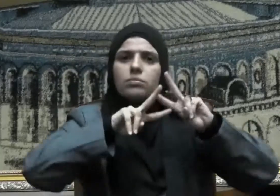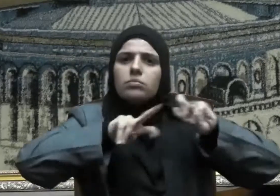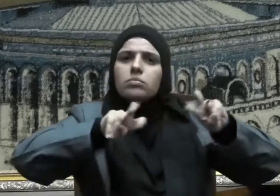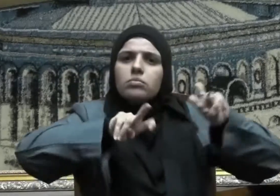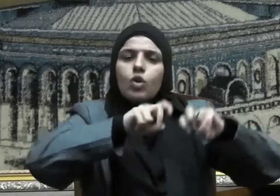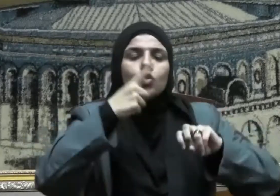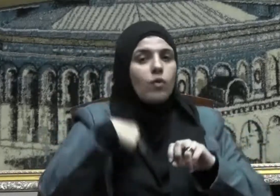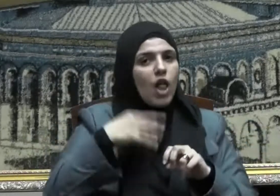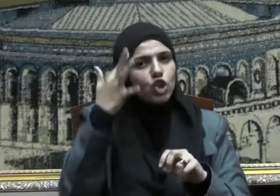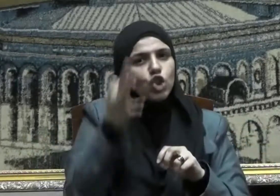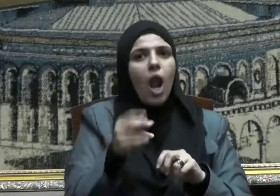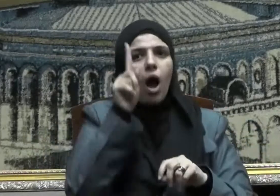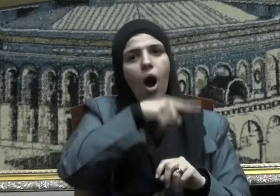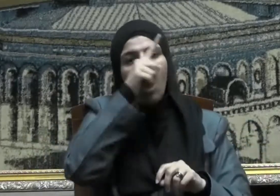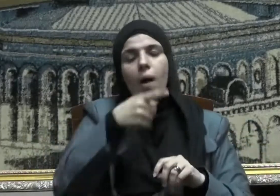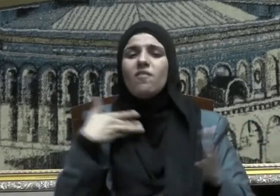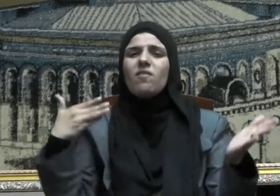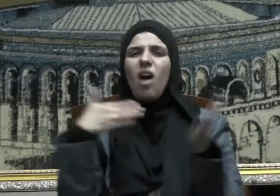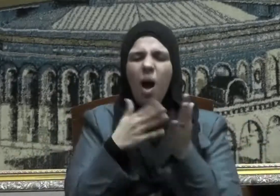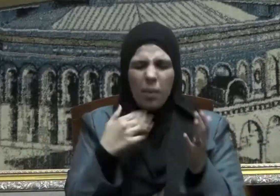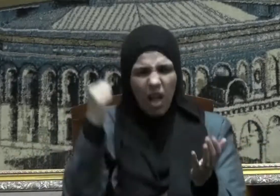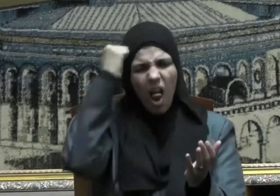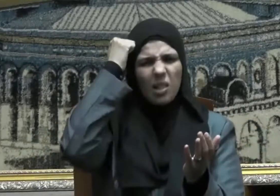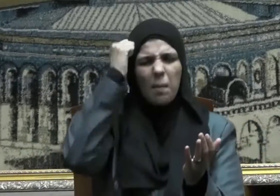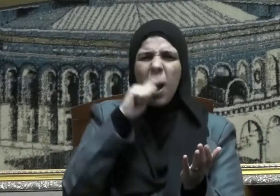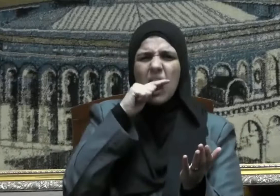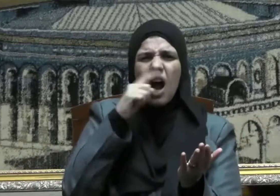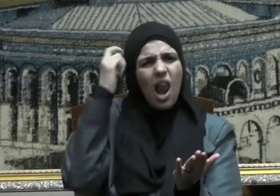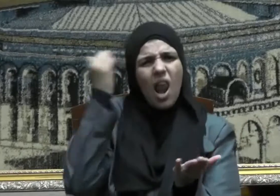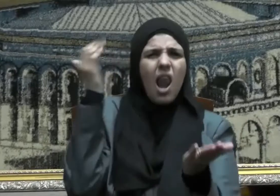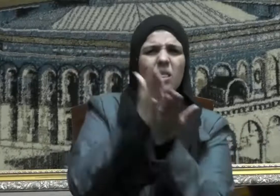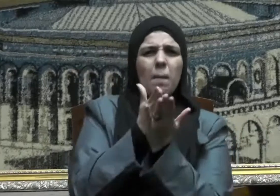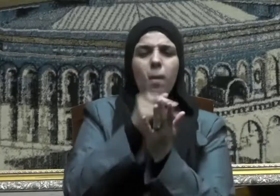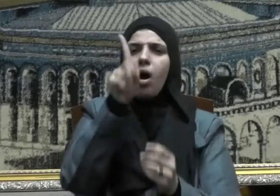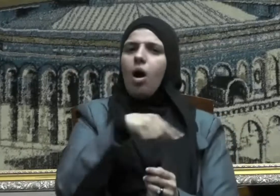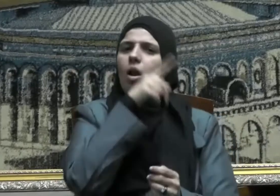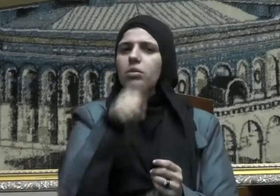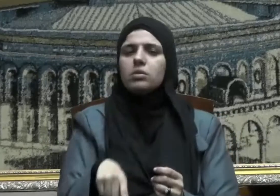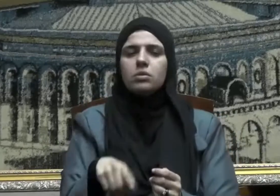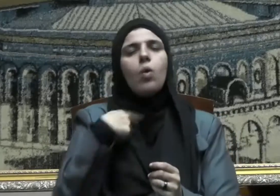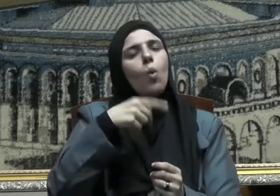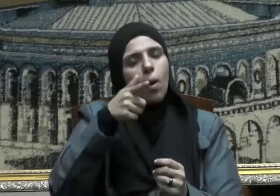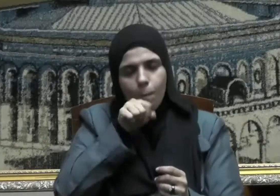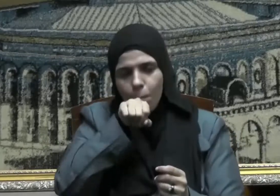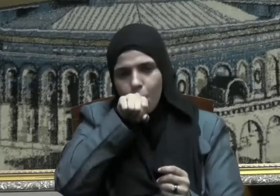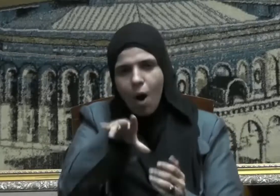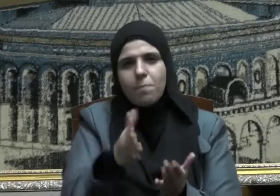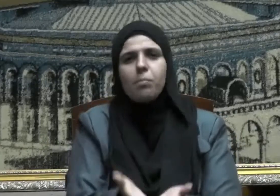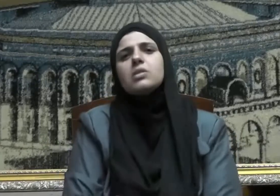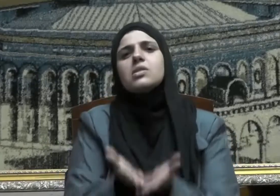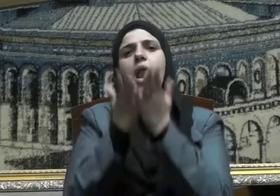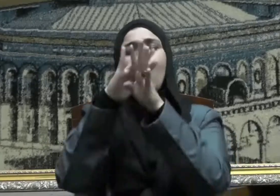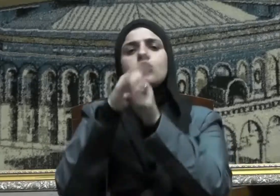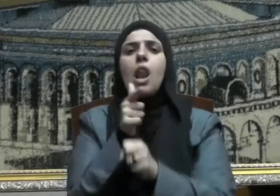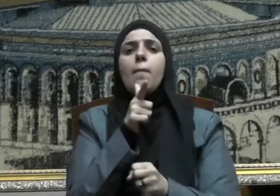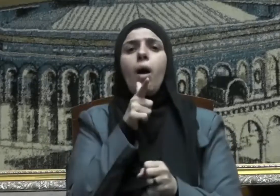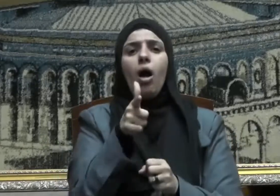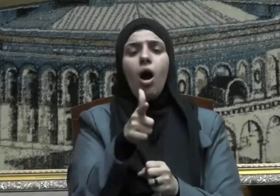قوما بجهالة فتصبحوا على ما فعلتم نادمين وقال صلى الله عليه